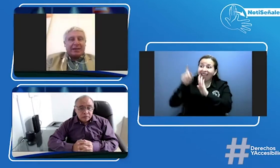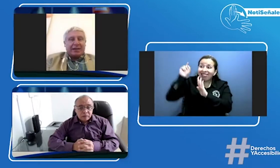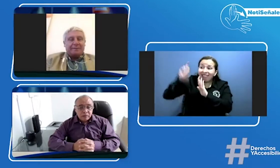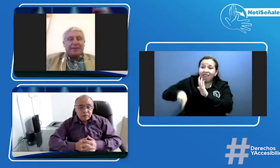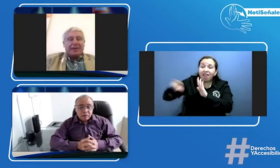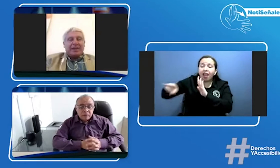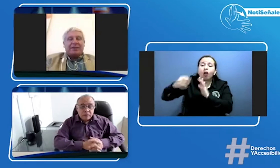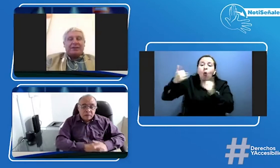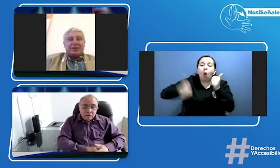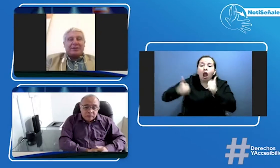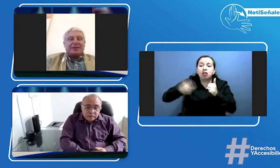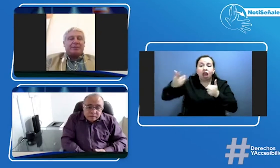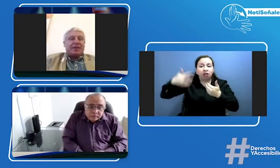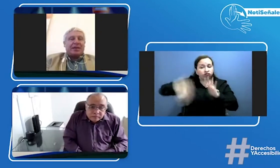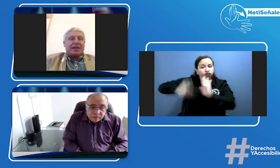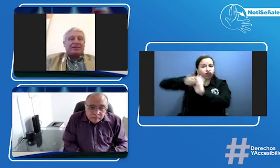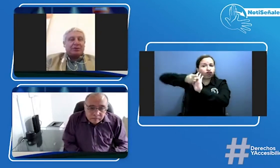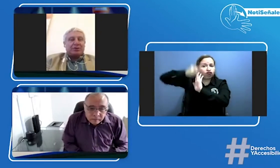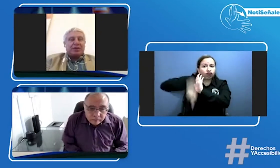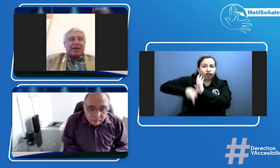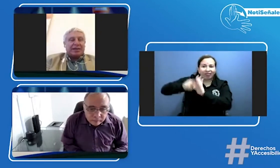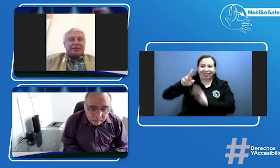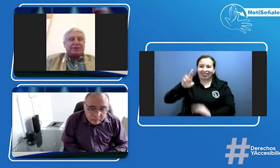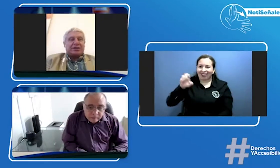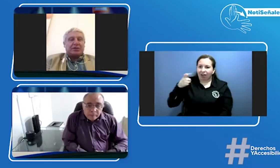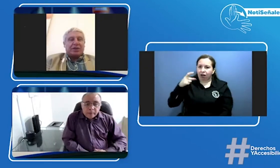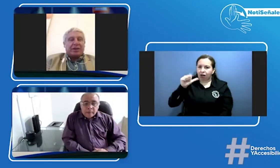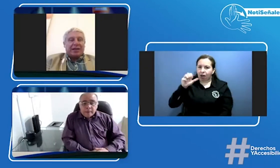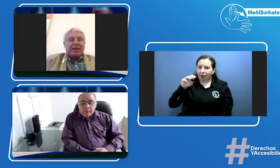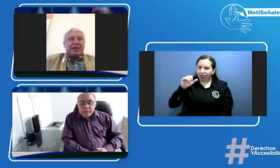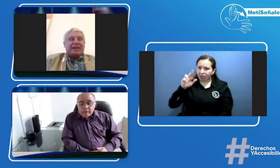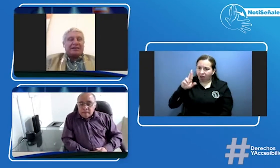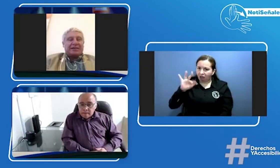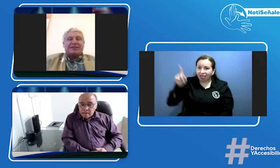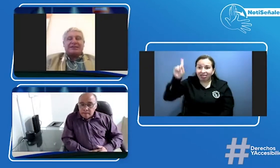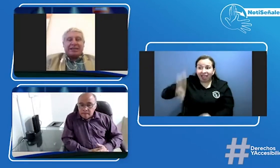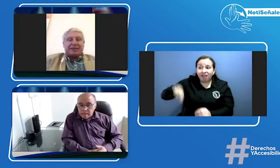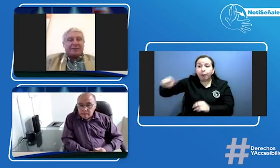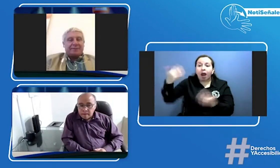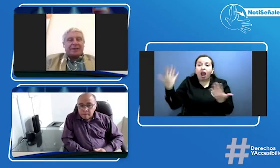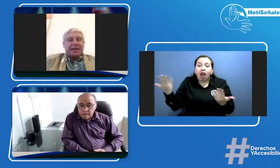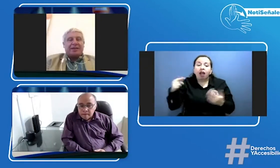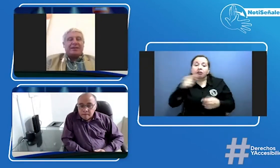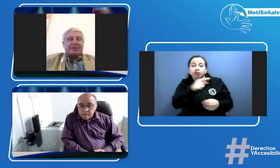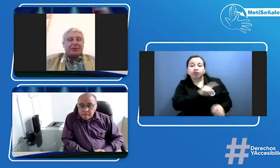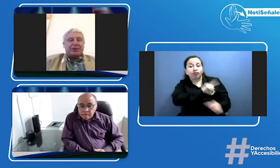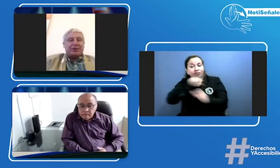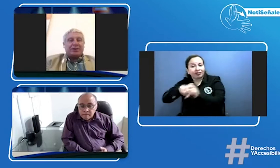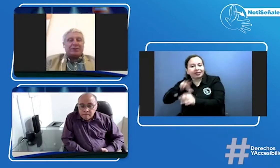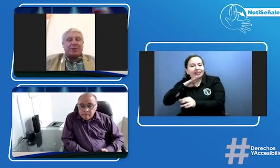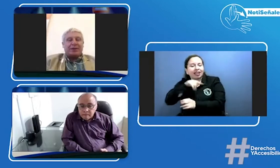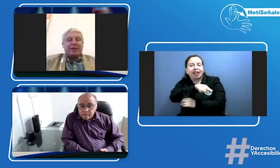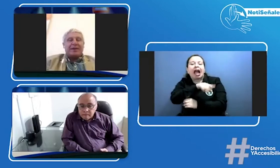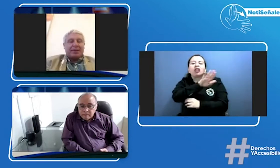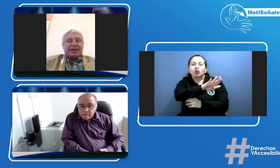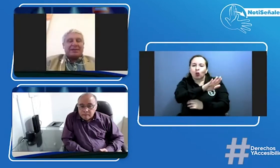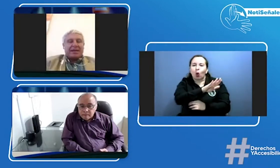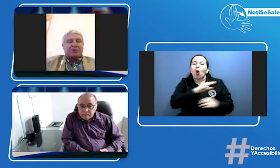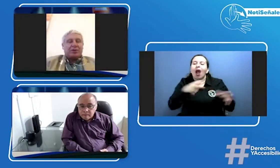y efectivamente puede hacer uso de la Agencia Nacional de Seguridad Vial que está adscrita al Ministerio del Transporte para que se haga todo lo